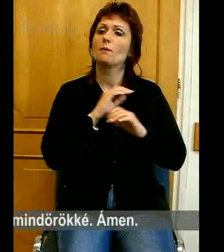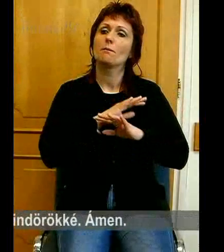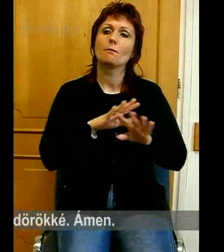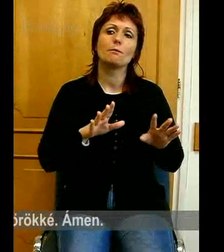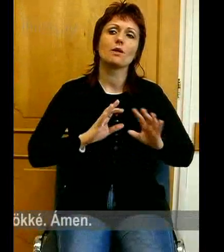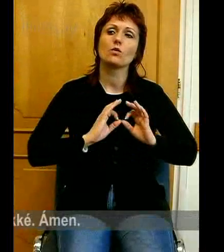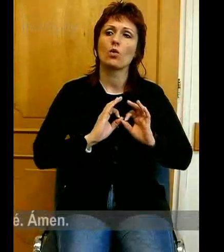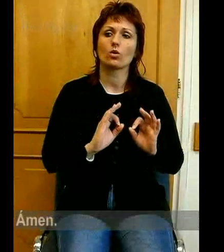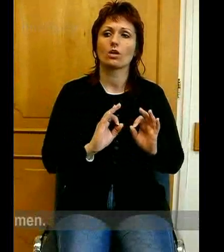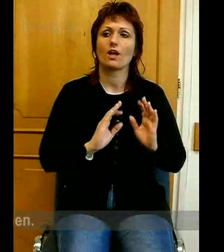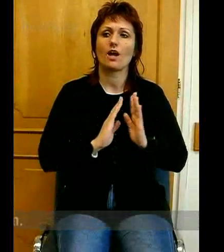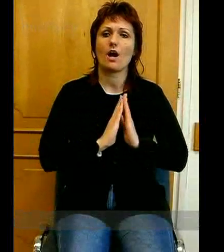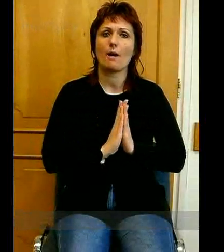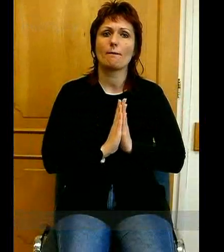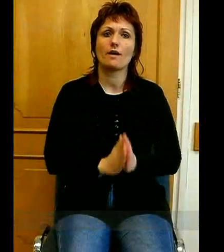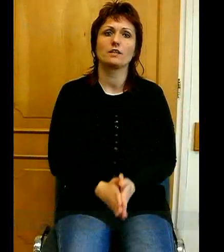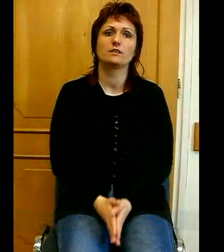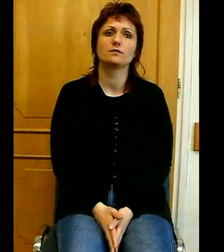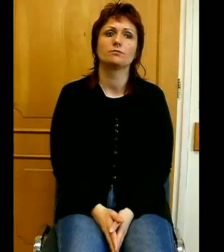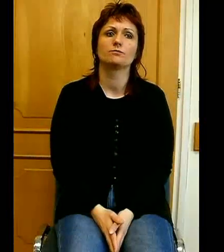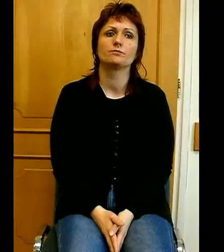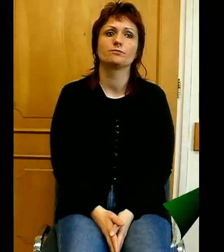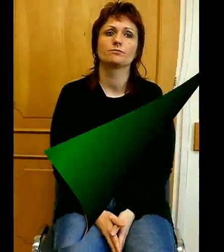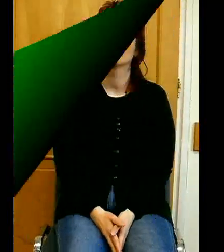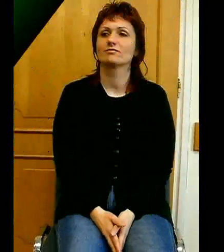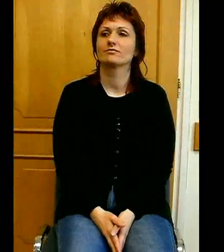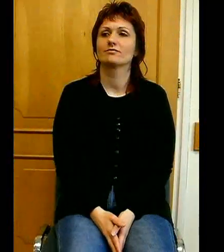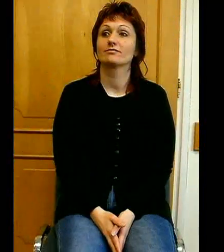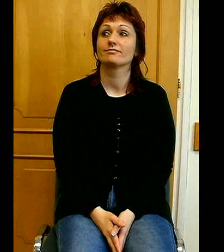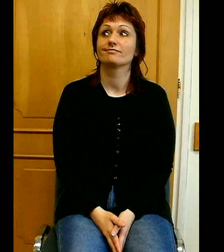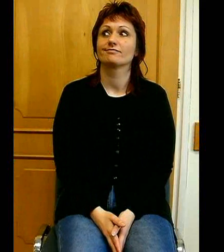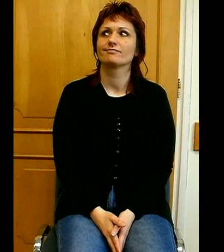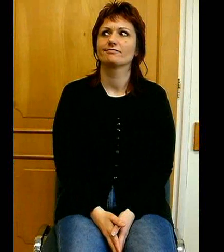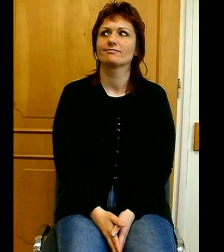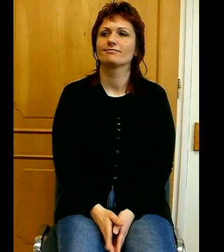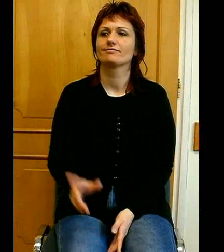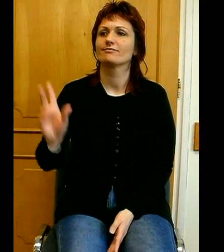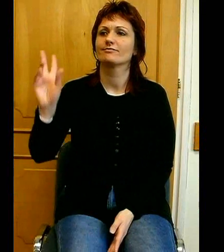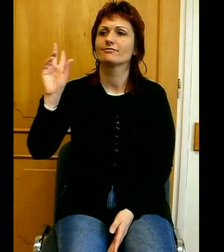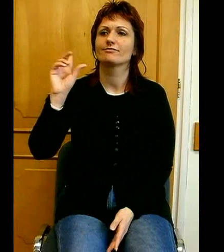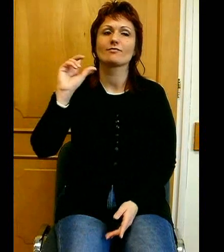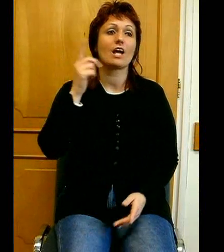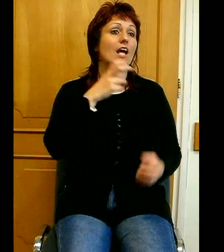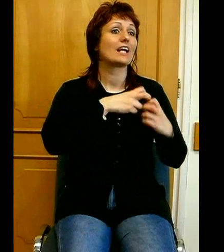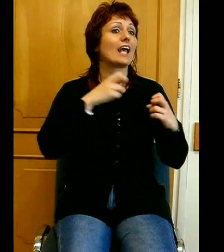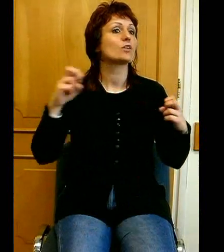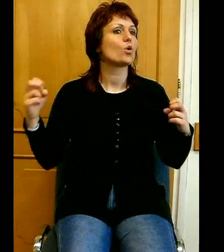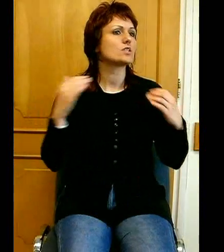örökké. Ámen. Két hosszú köszönőlevelet kaptunk, mint a Gyökösi Ender